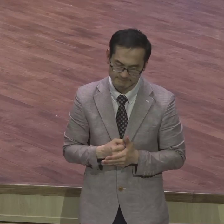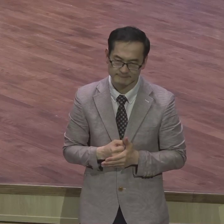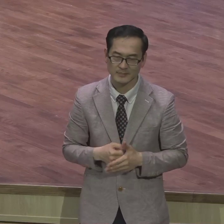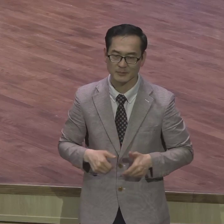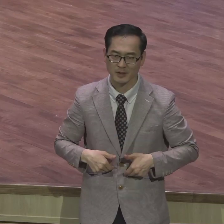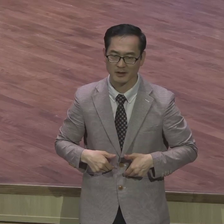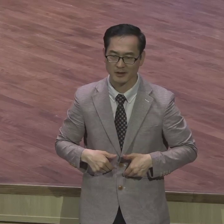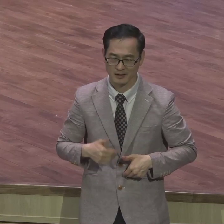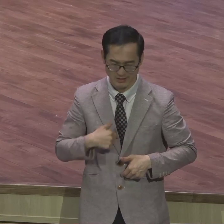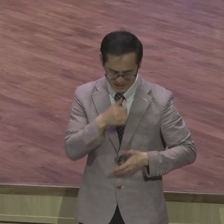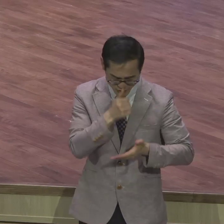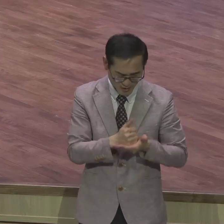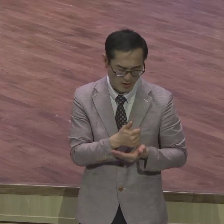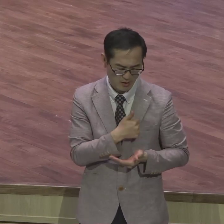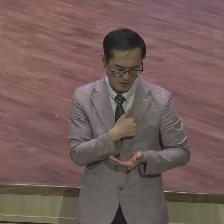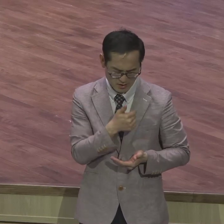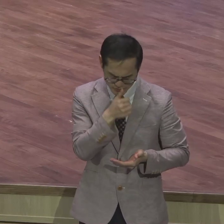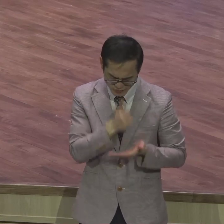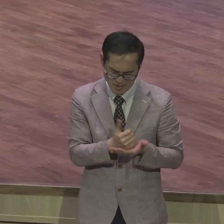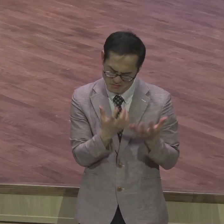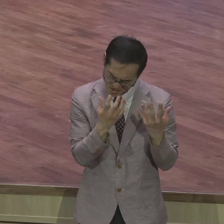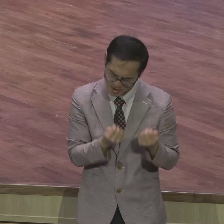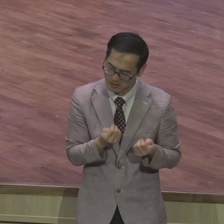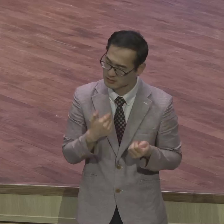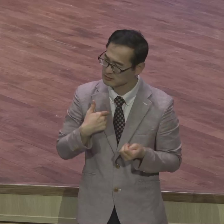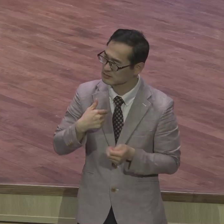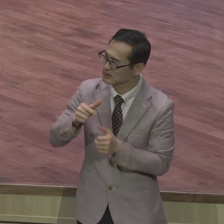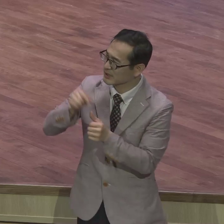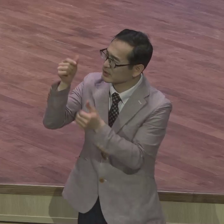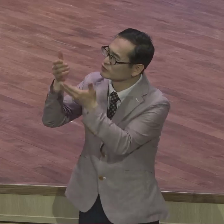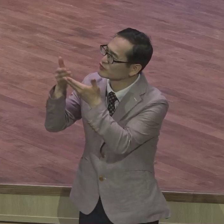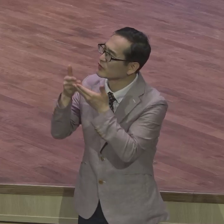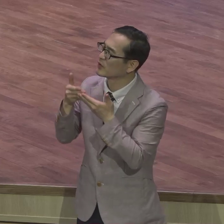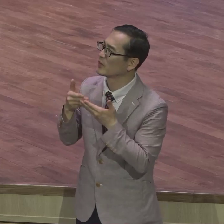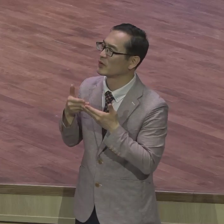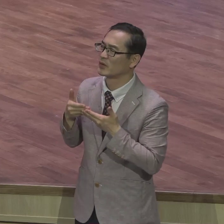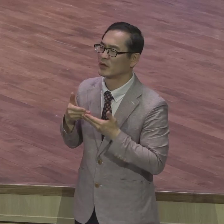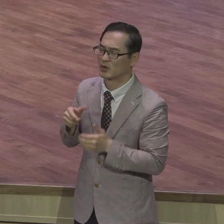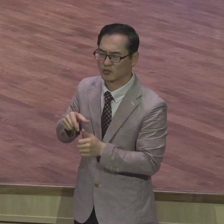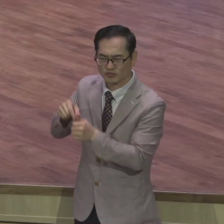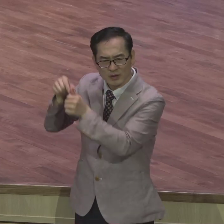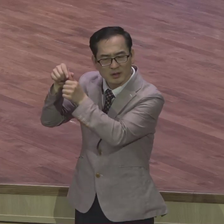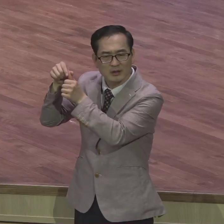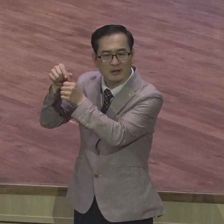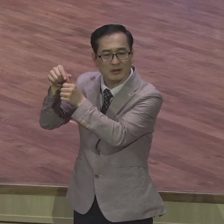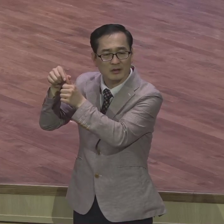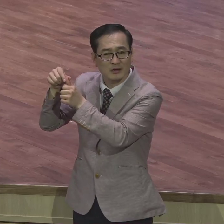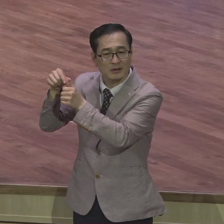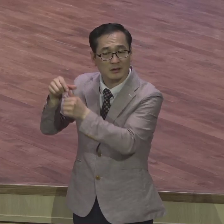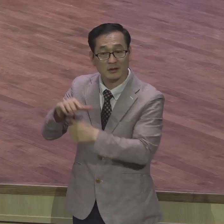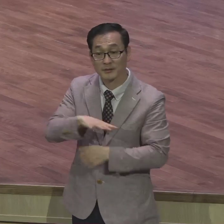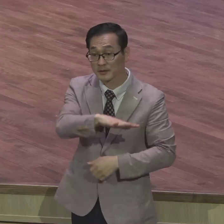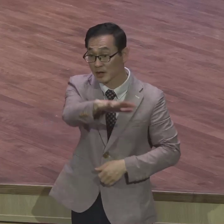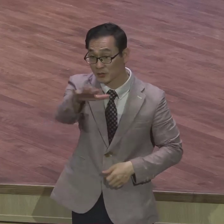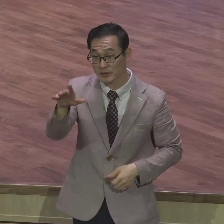줬다 나를 석방시켜 줬다 나를 택해 줬다 그러면 여러분 삶 속에서 뭐가 나와야 됩니까